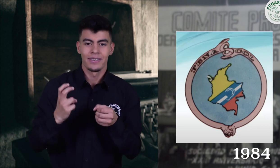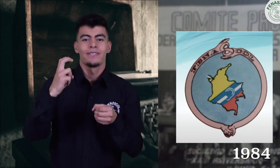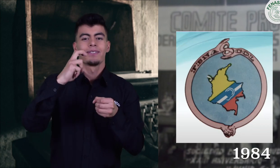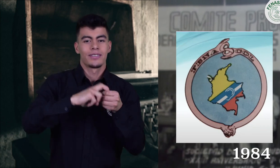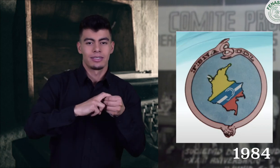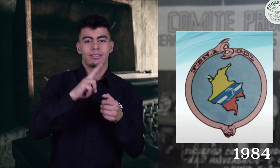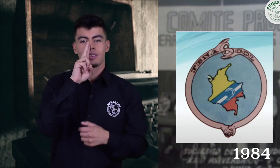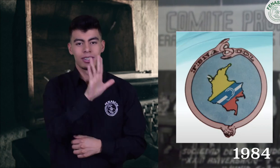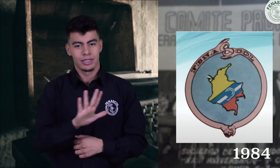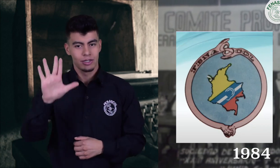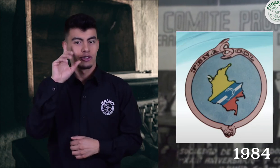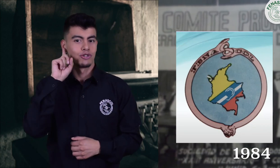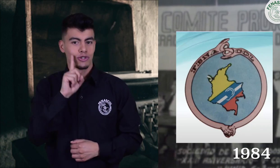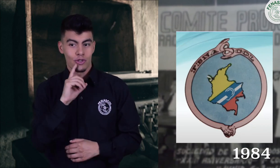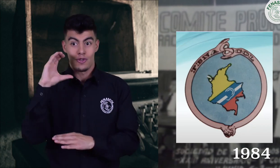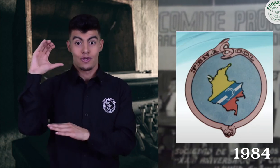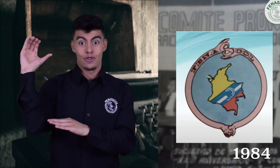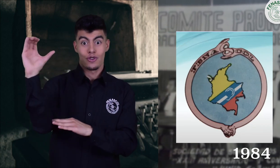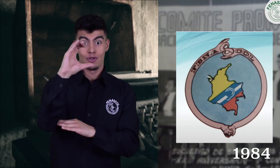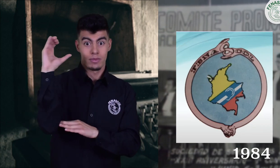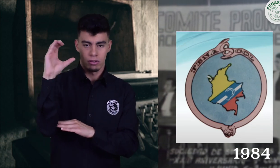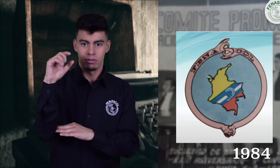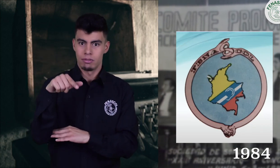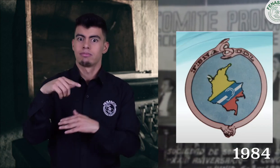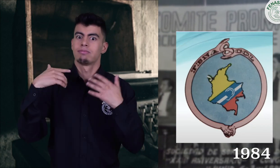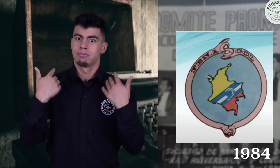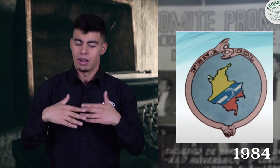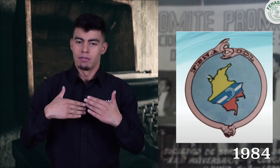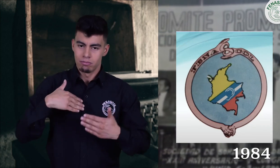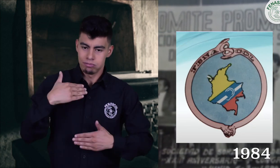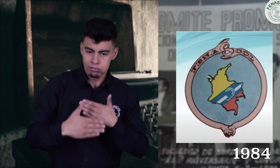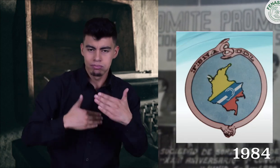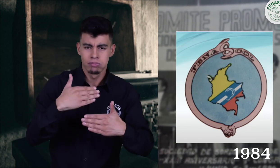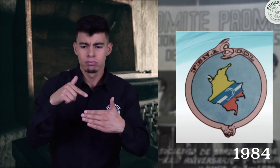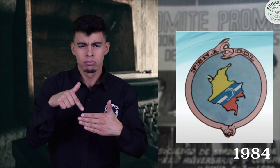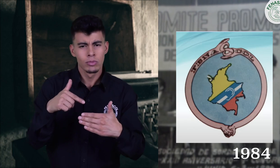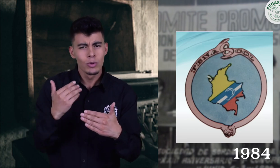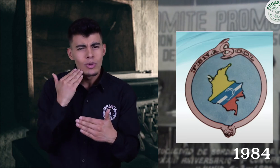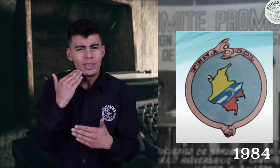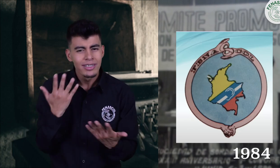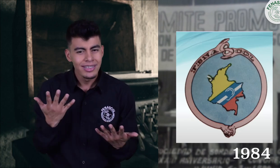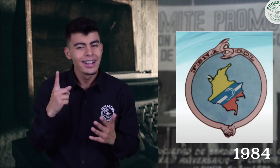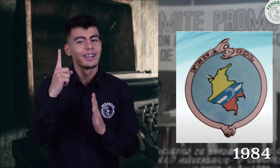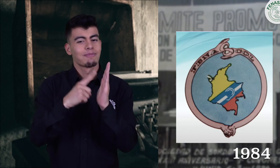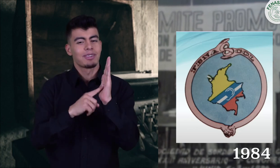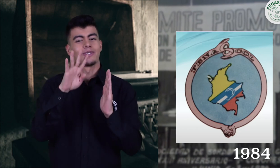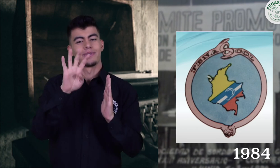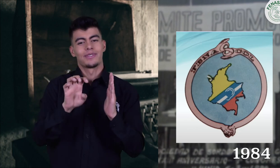Nacional de Sordos de Colombia, y esto se dio en el año de 1984.